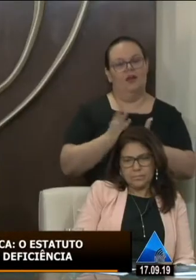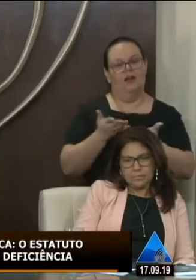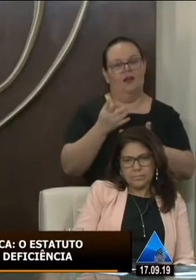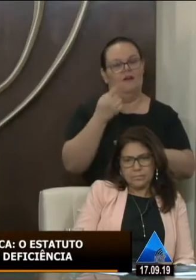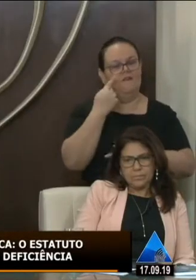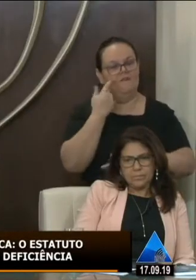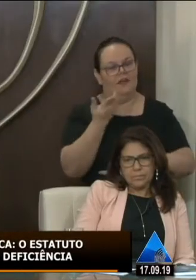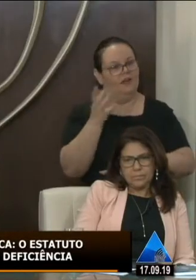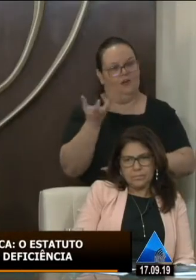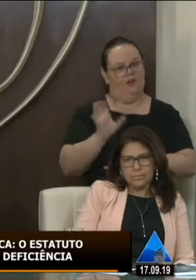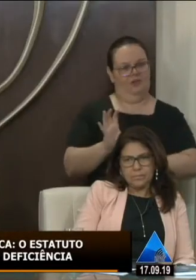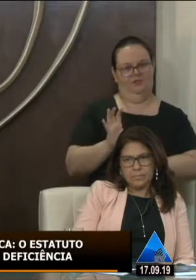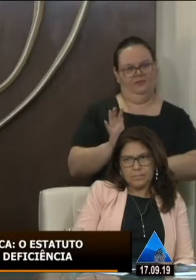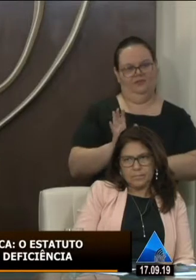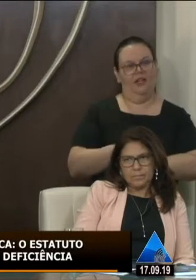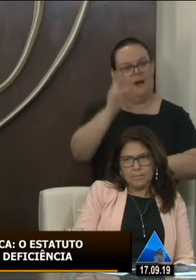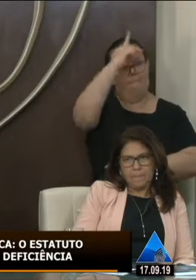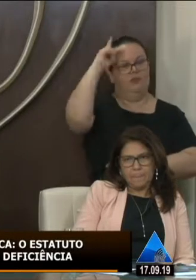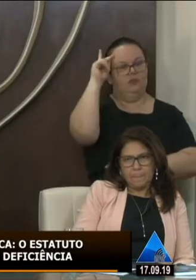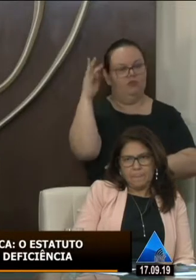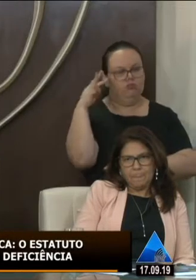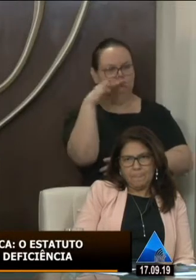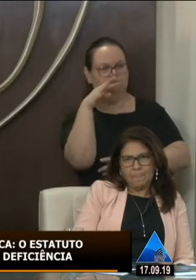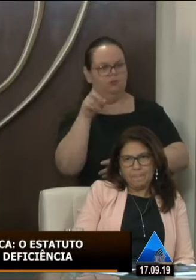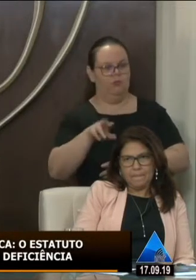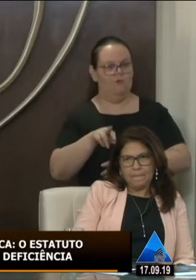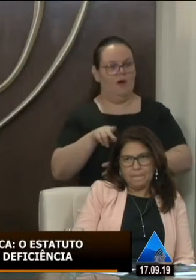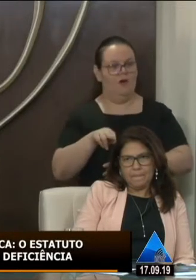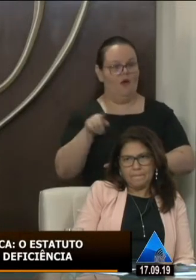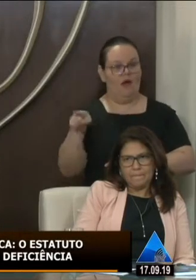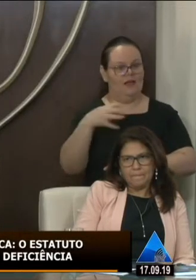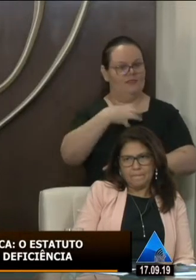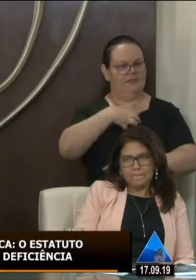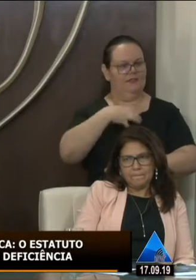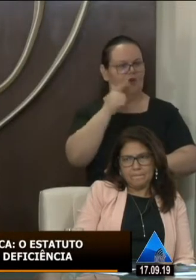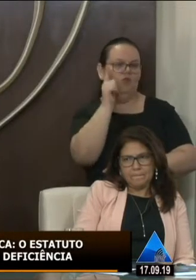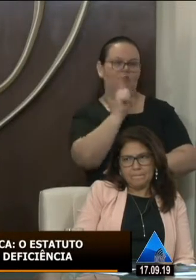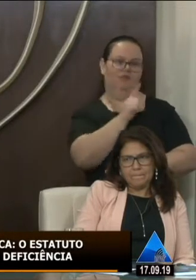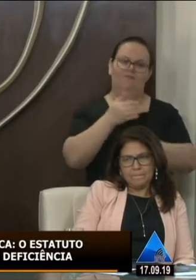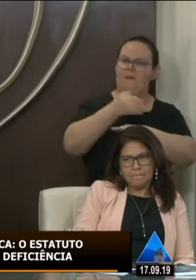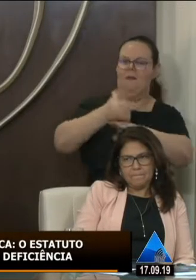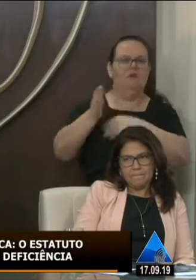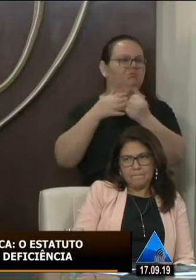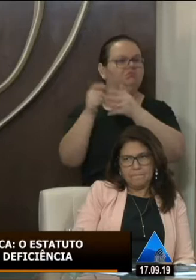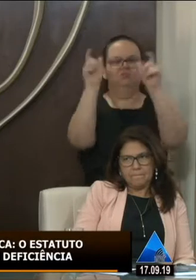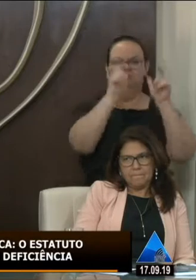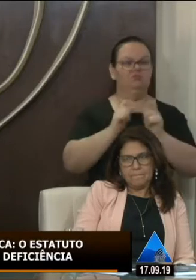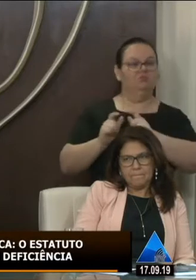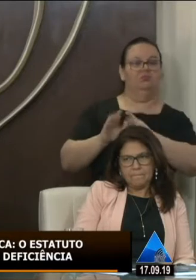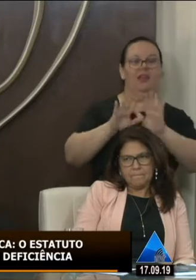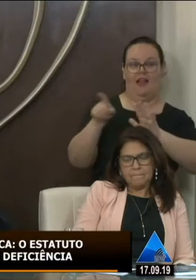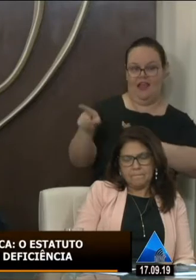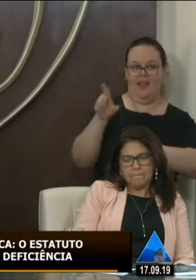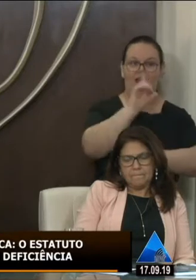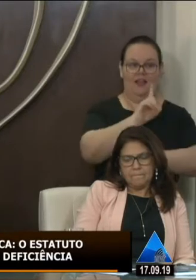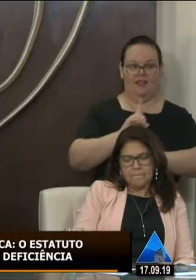não quero não eu quero que ele saiba que tenha oportunidades agora eu como deputado ou